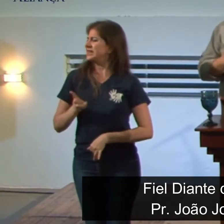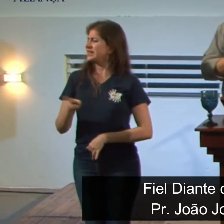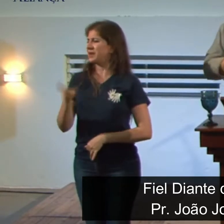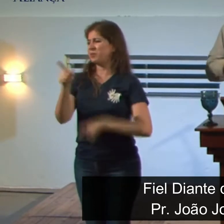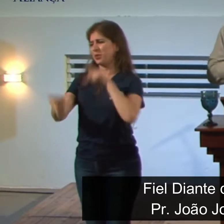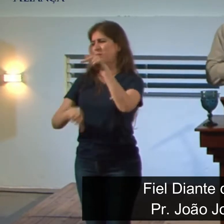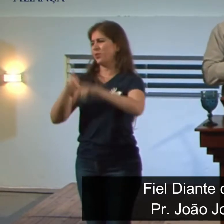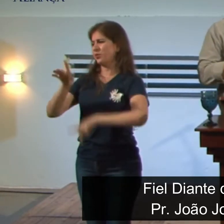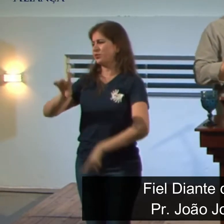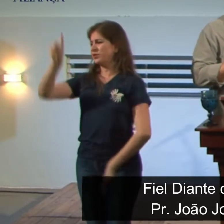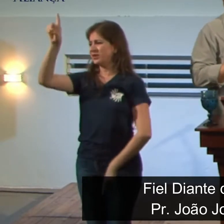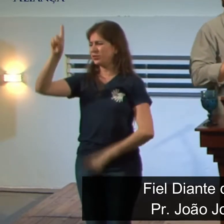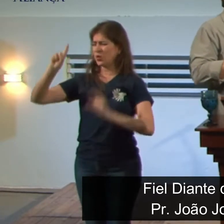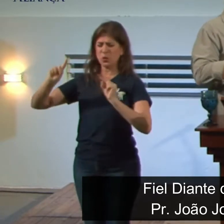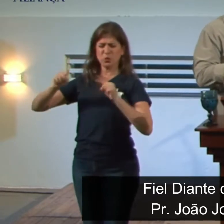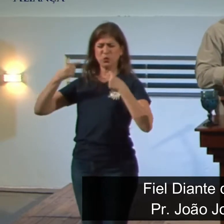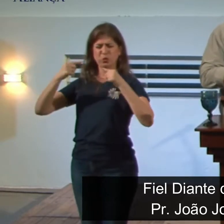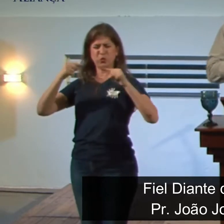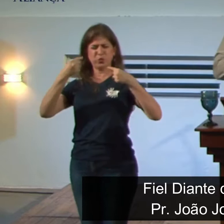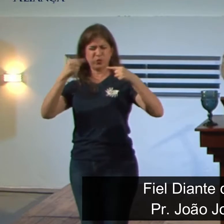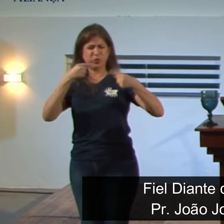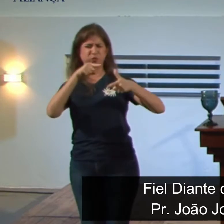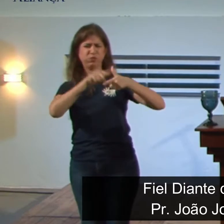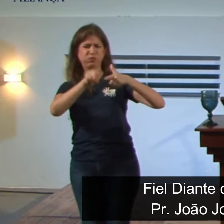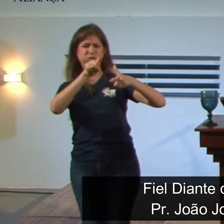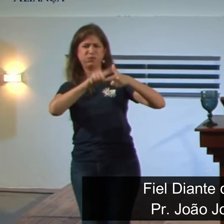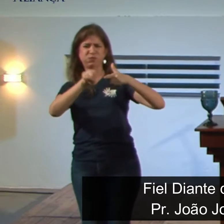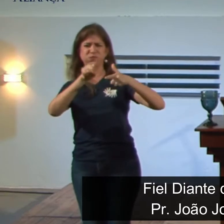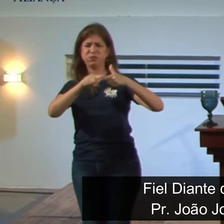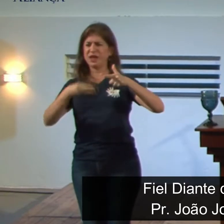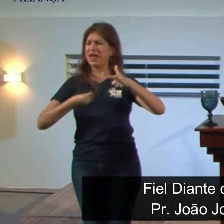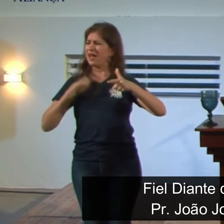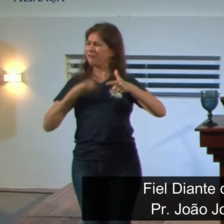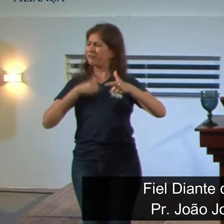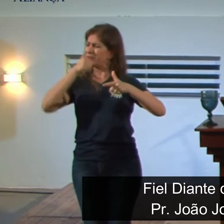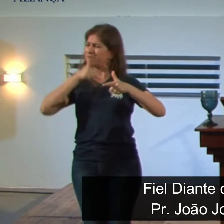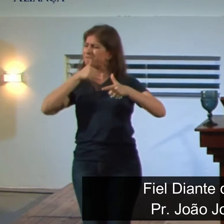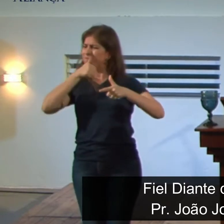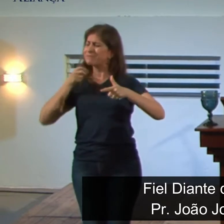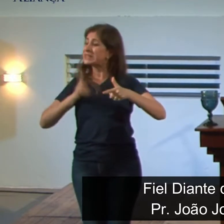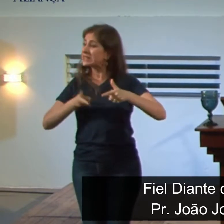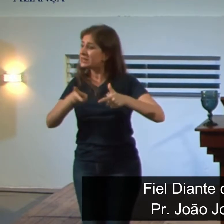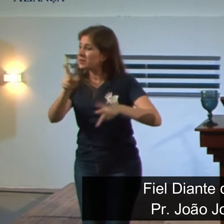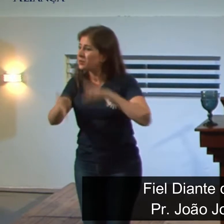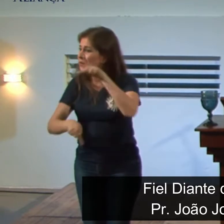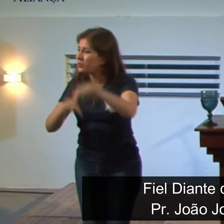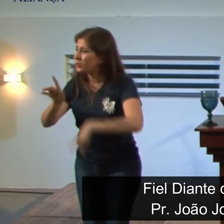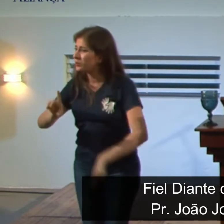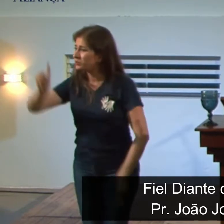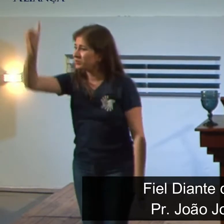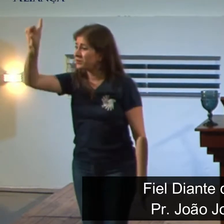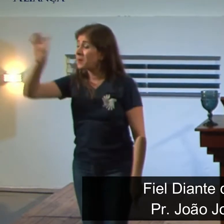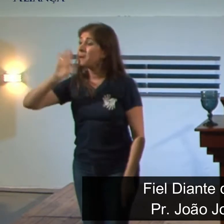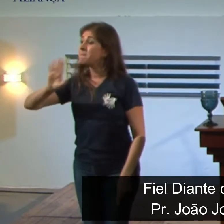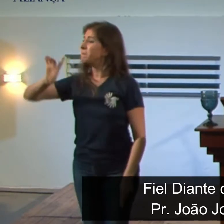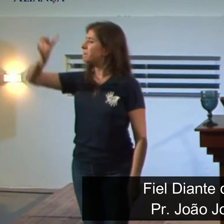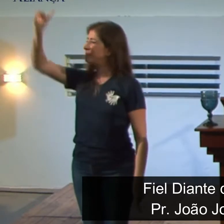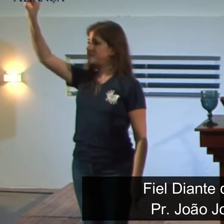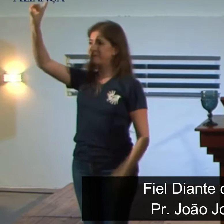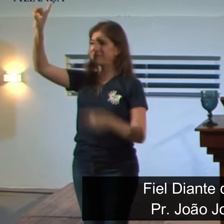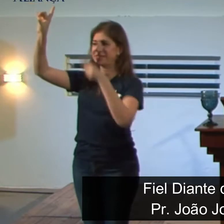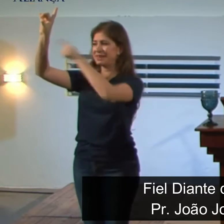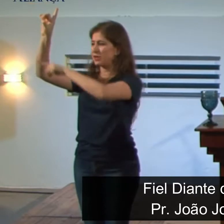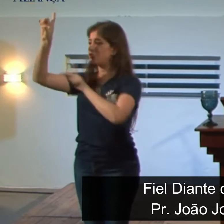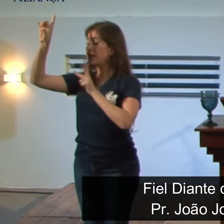do povo de Deus. As adversidades, elas sempre estiveram presentes no caminho do povo de Deus. Porém, o Deus que